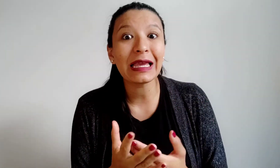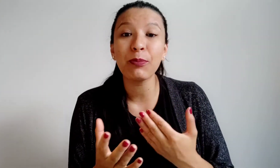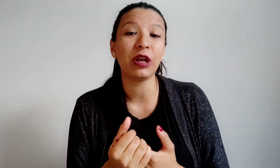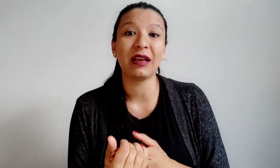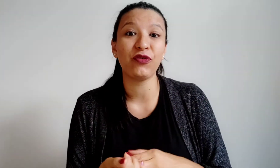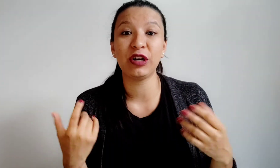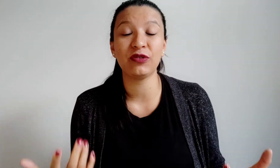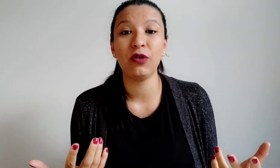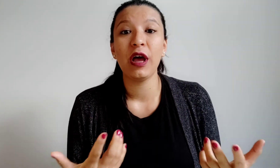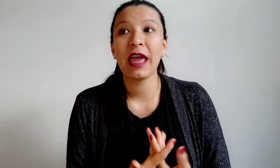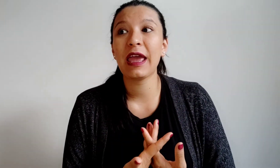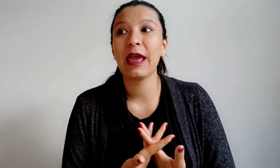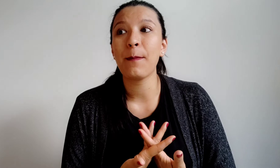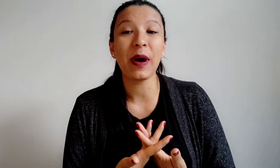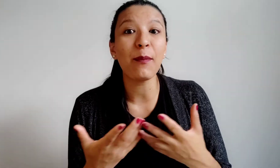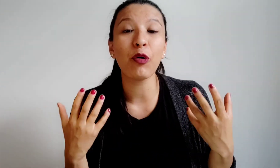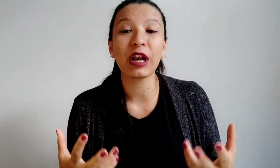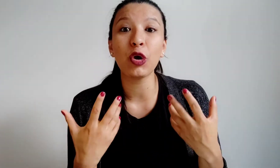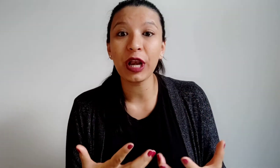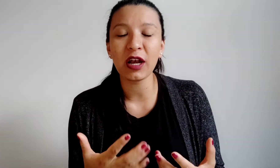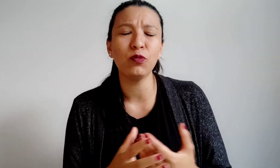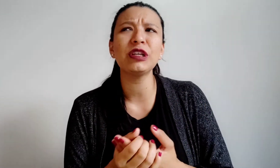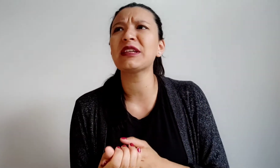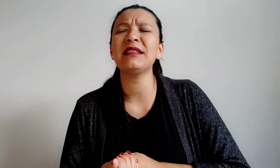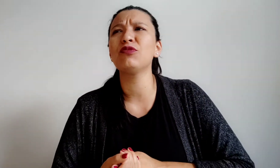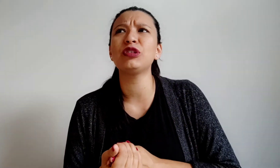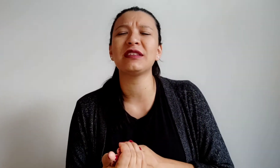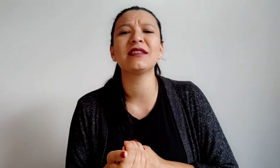que ponerle esfuerzo para poder lograrlo. Mucha gente